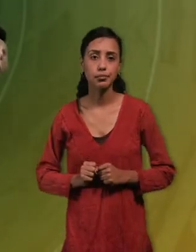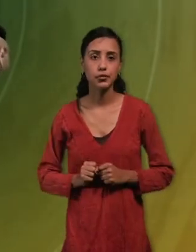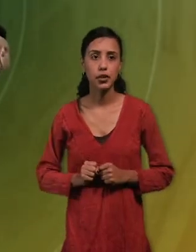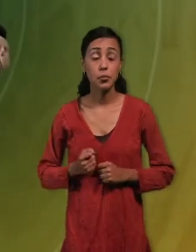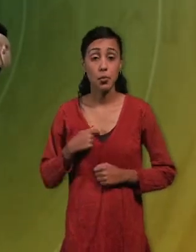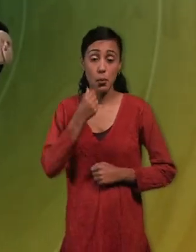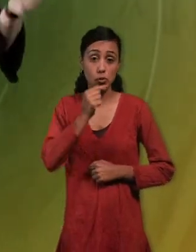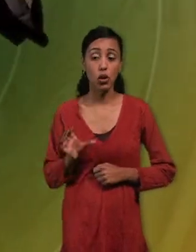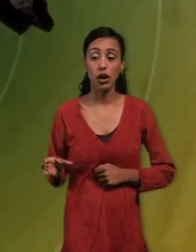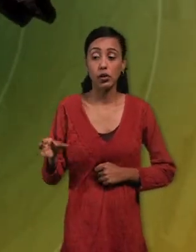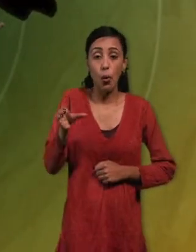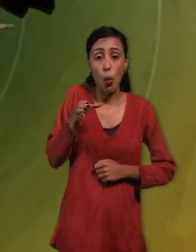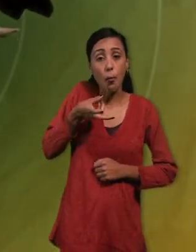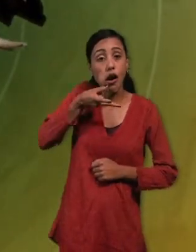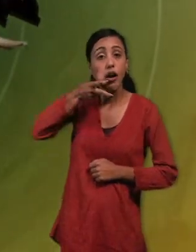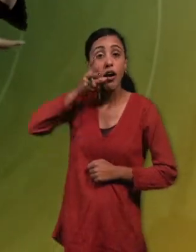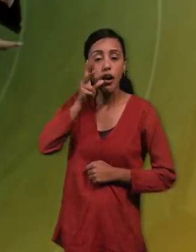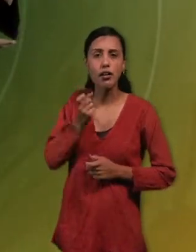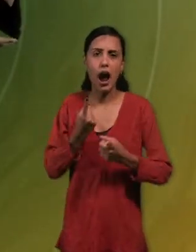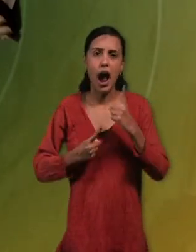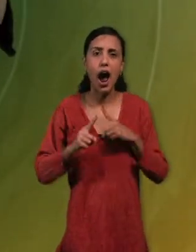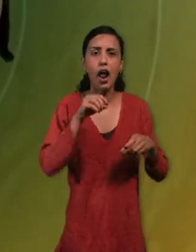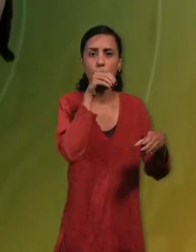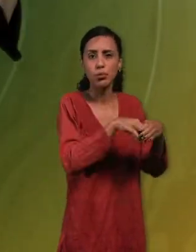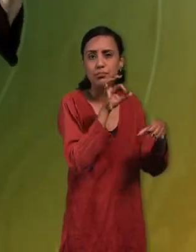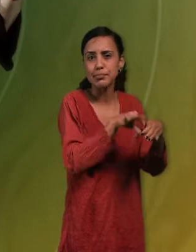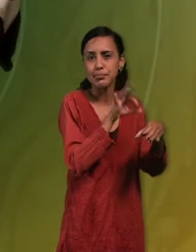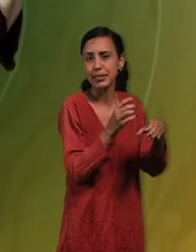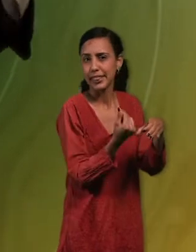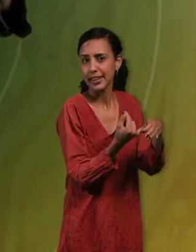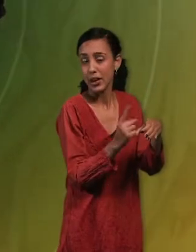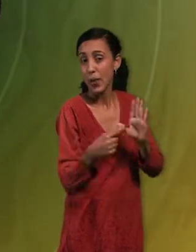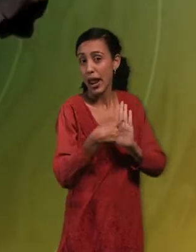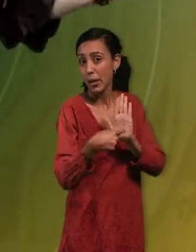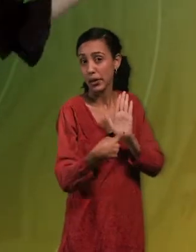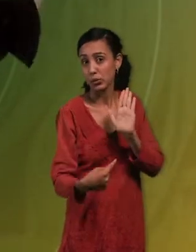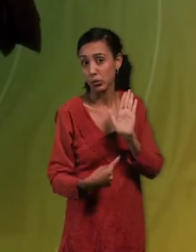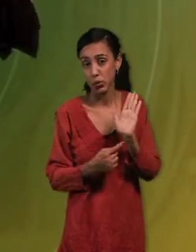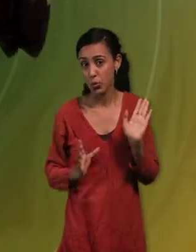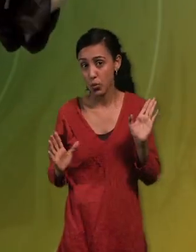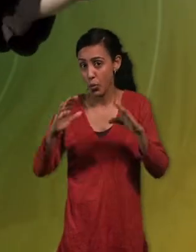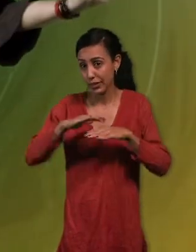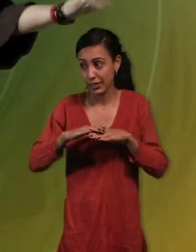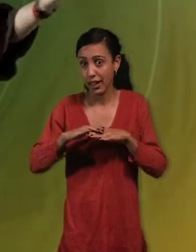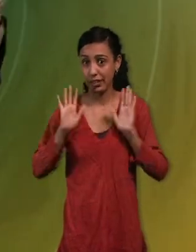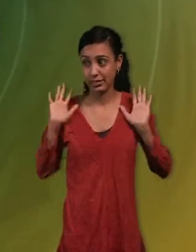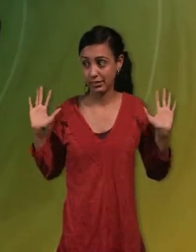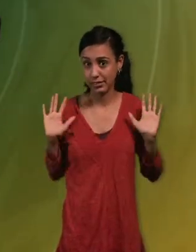una copa, si hay una alcancía, esos elementos que no forman parte de la escenografía se